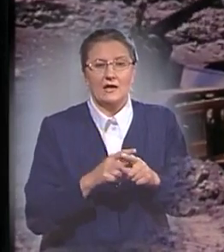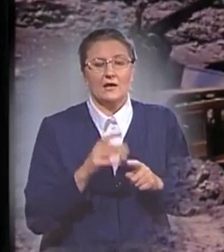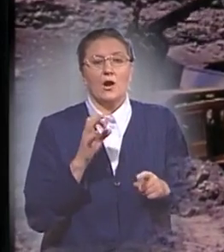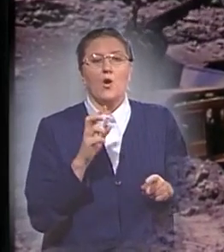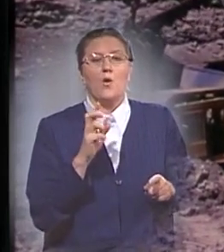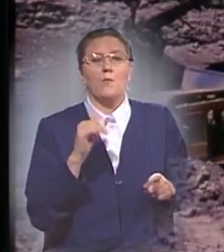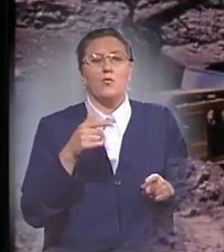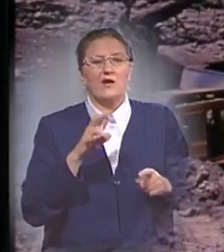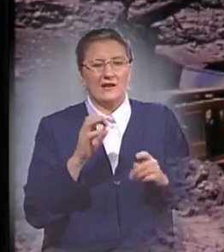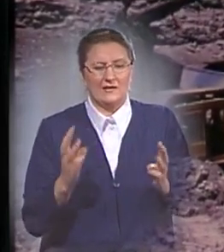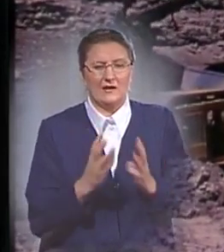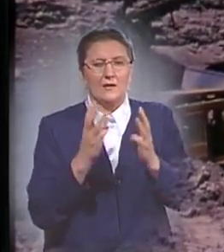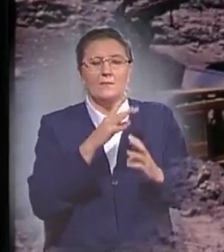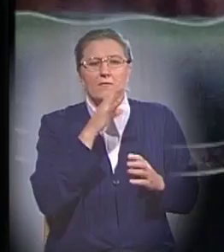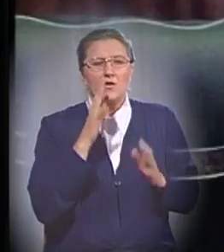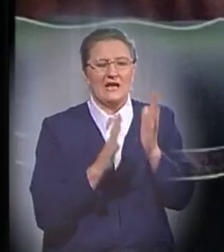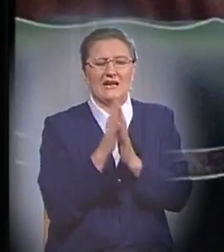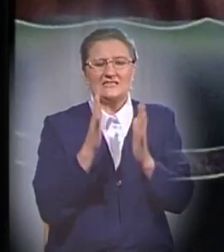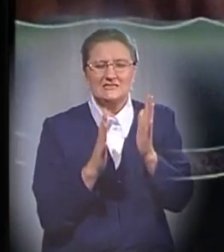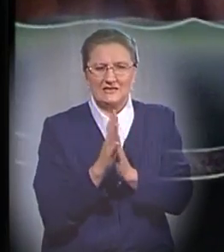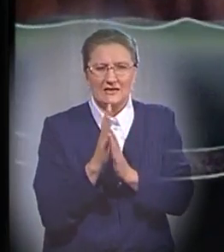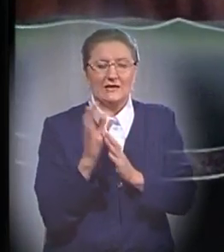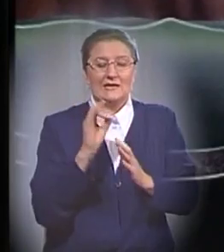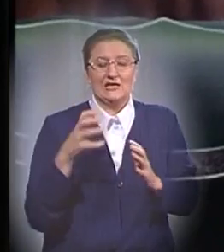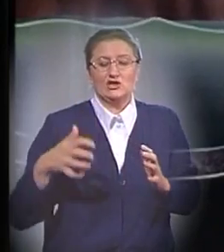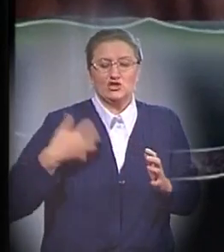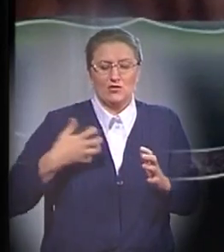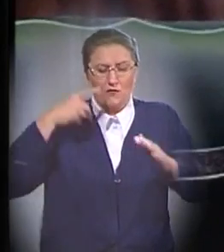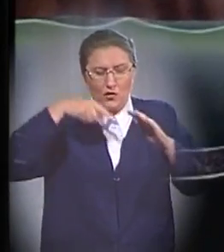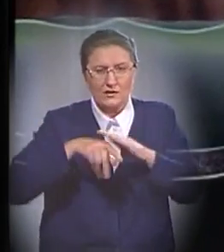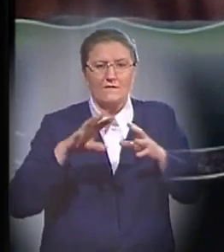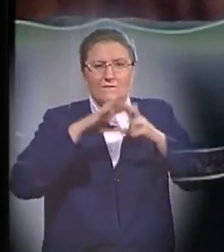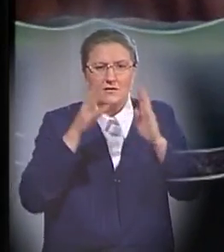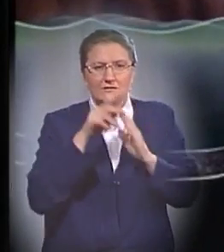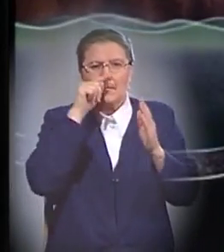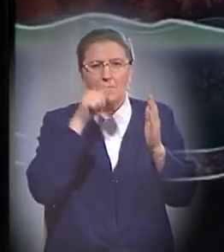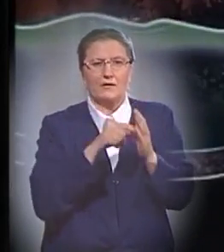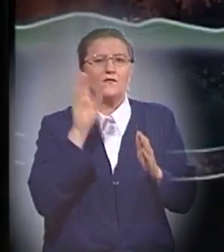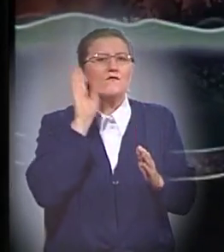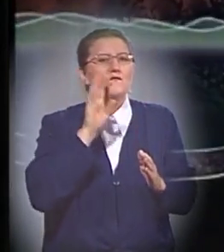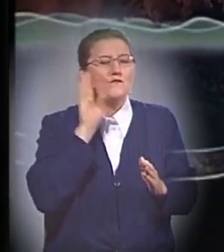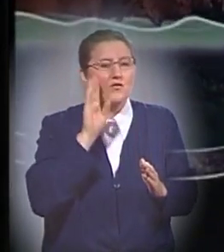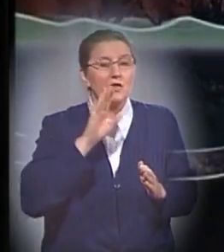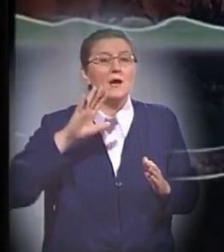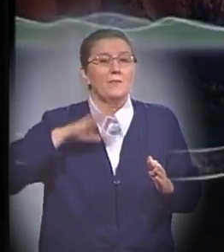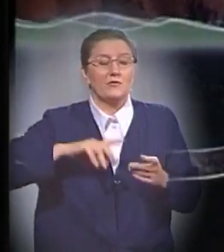останки огромных масс растений и морских животных, вместе попавших в воду и затем внезапно